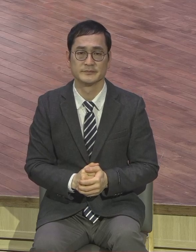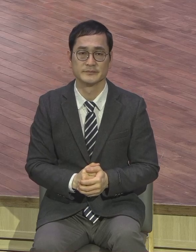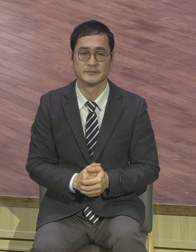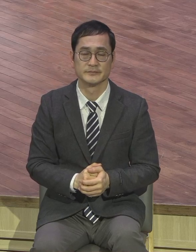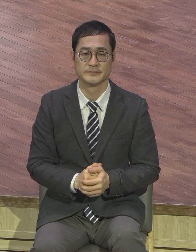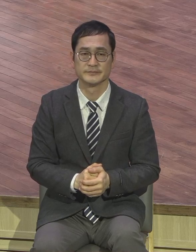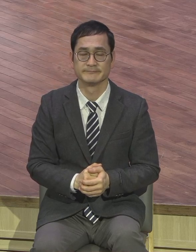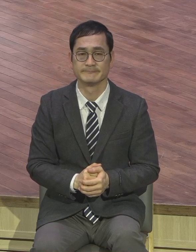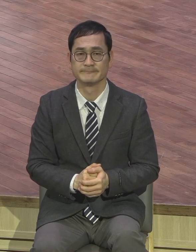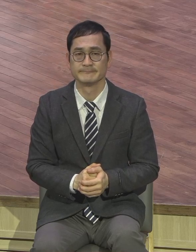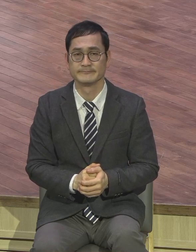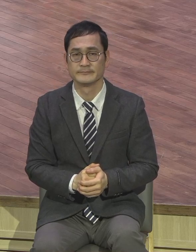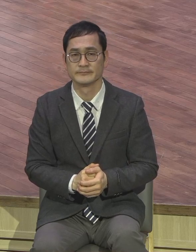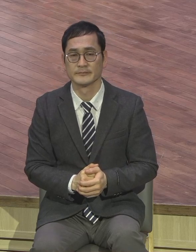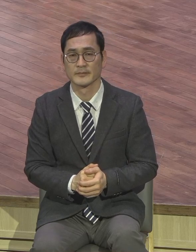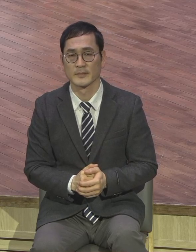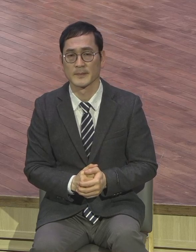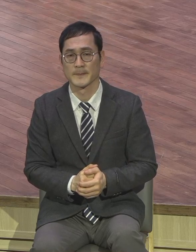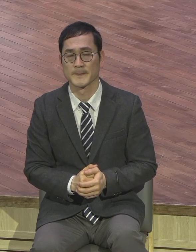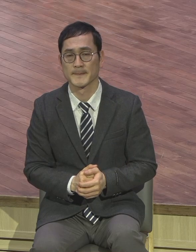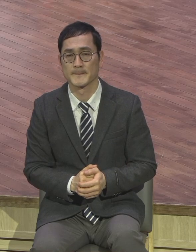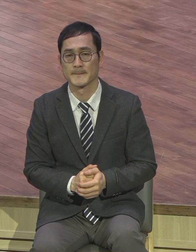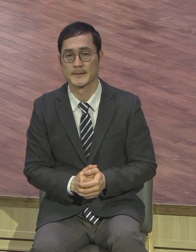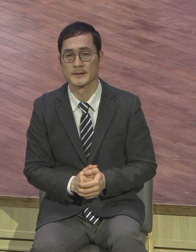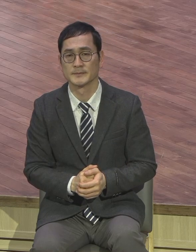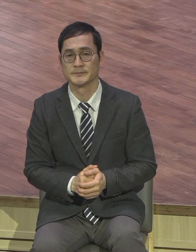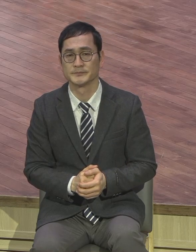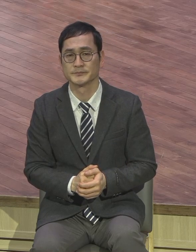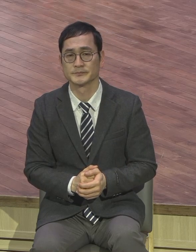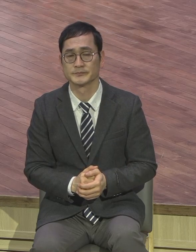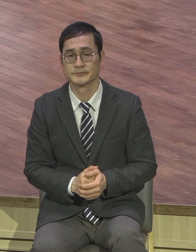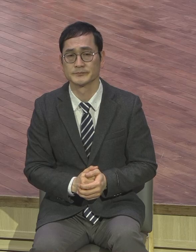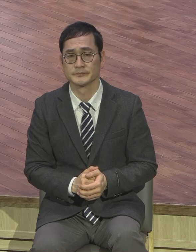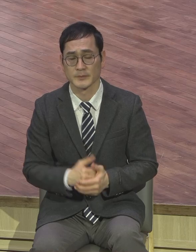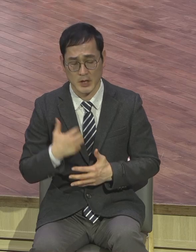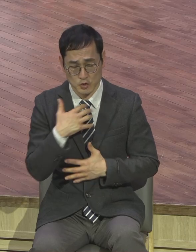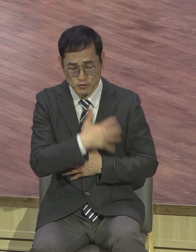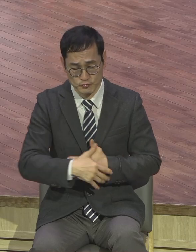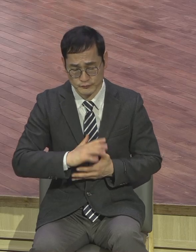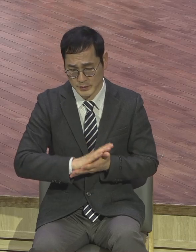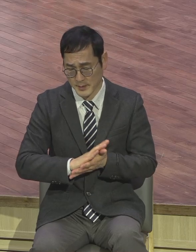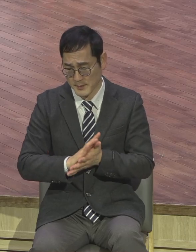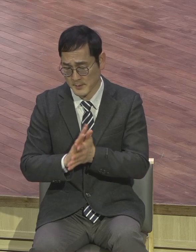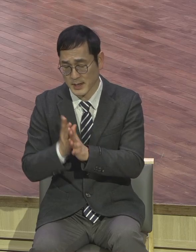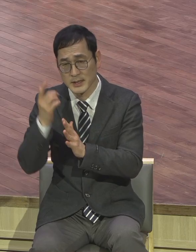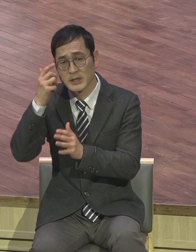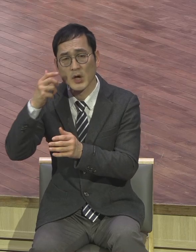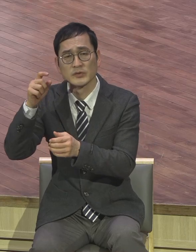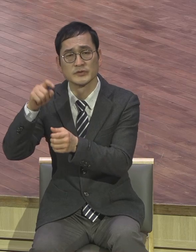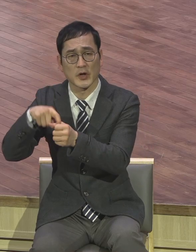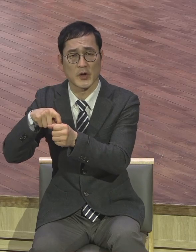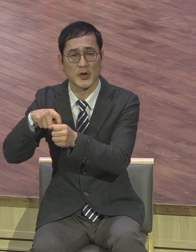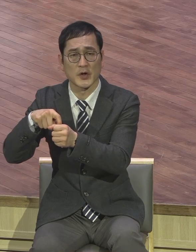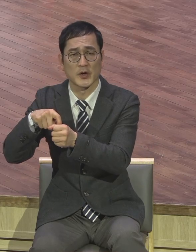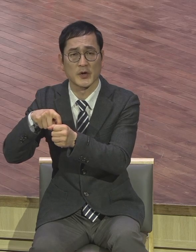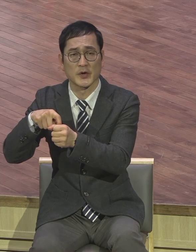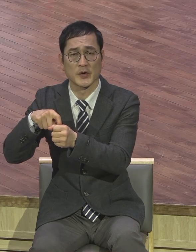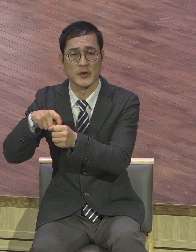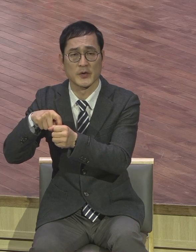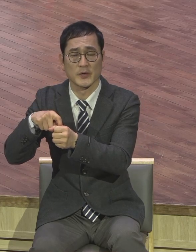점점점점 육체에서 점점점점 영적으로 점점점 이 땅에서 점점점 하나님 나라로 자꾸